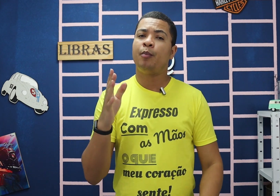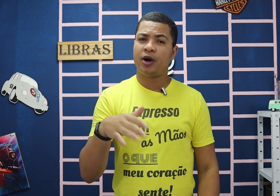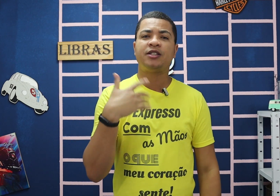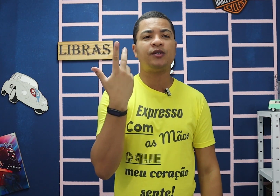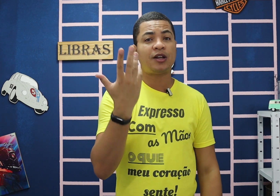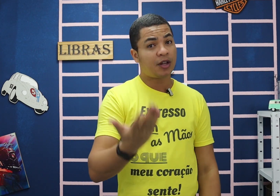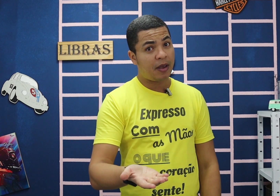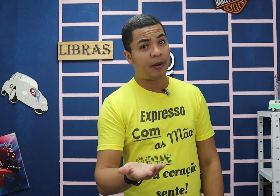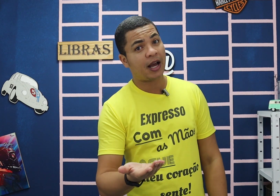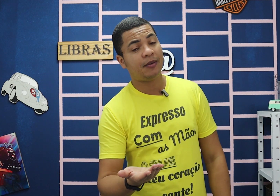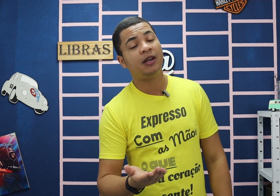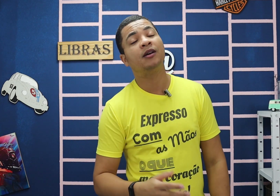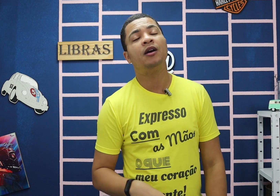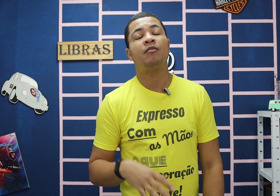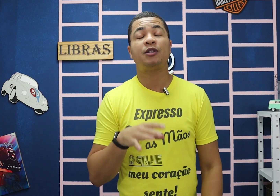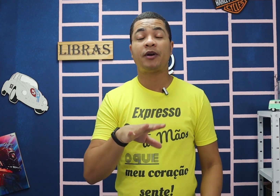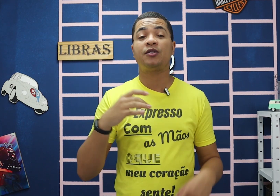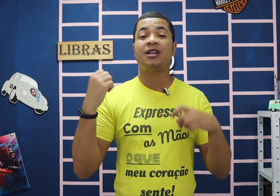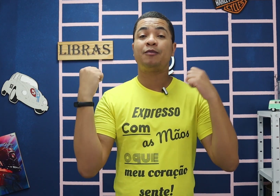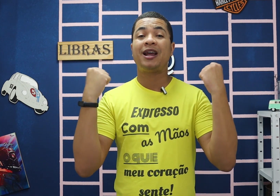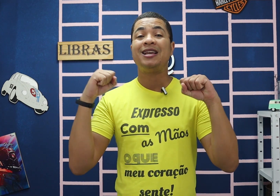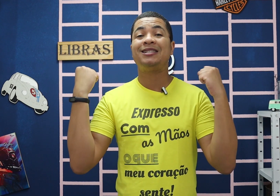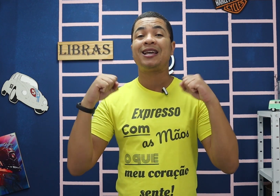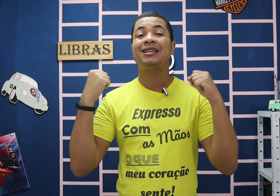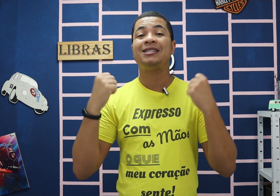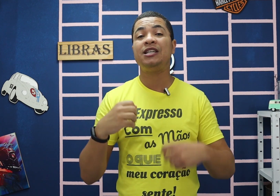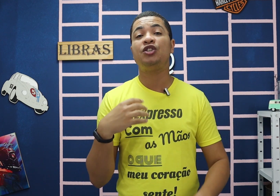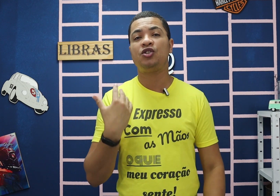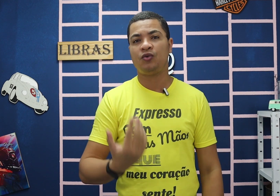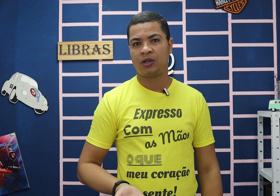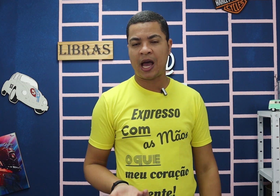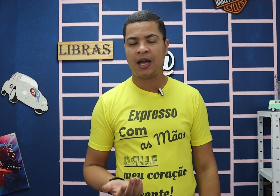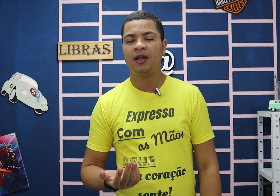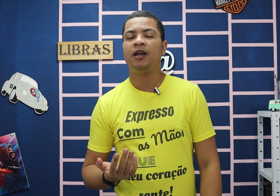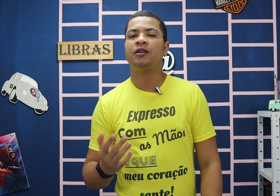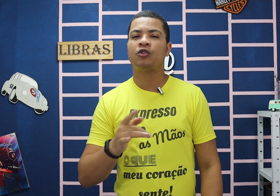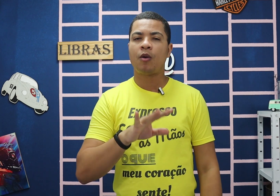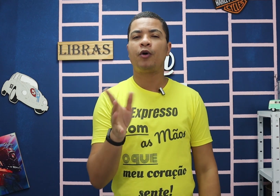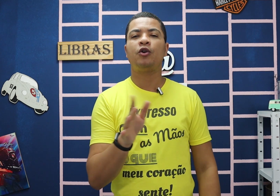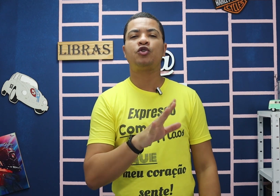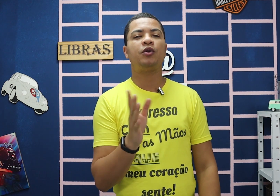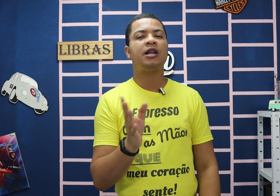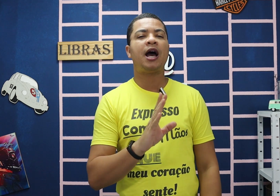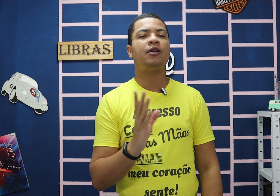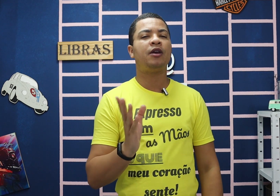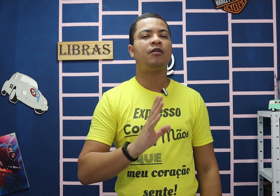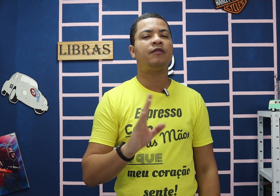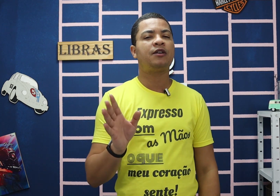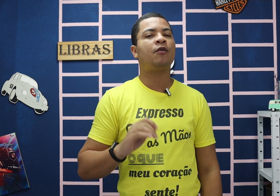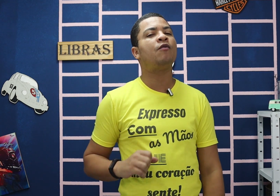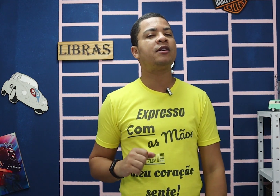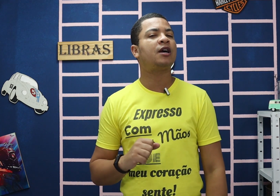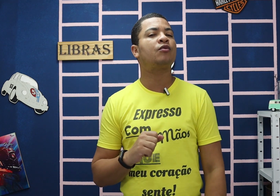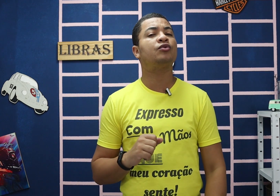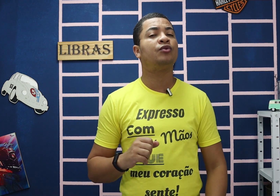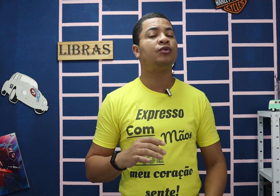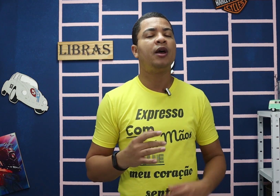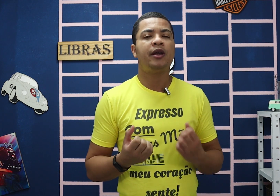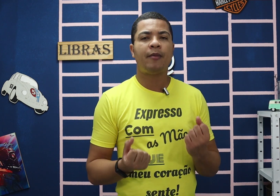Pode ser usado também para academia, mas pode ser usado para exercício, tá? Então, tem um pouquinho de cuidado aí quando você for conversar com o surdo. É